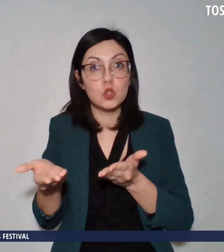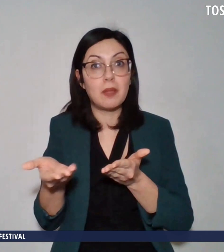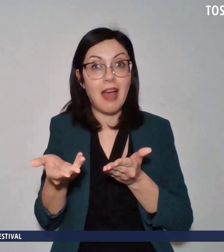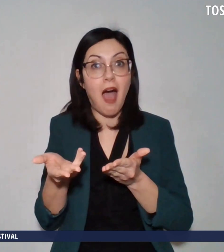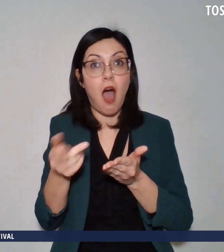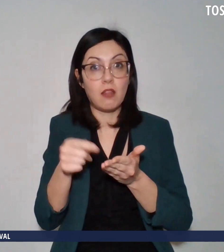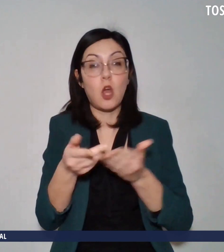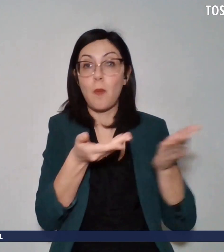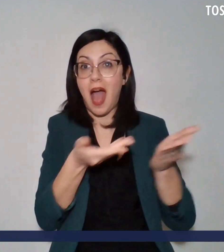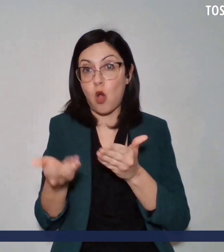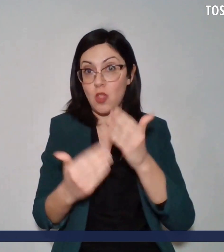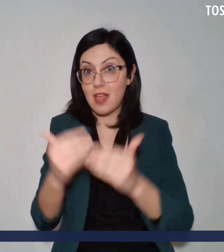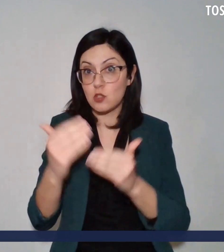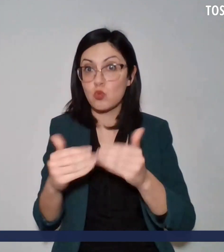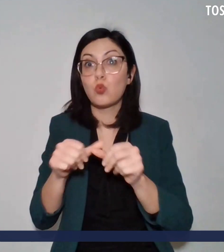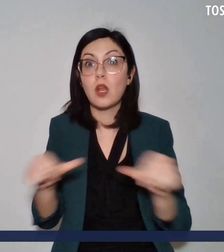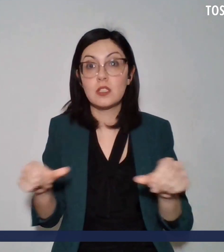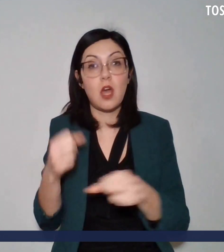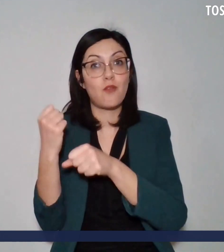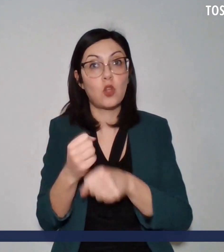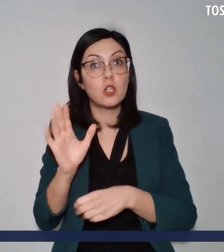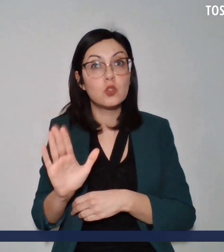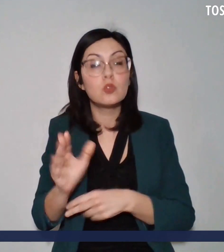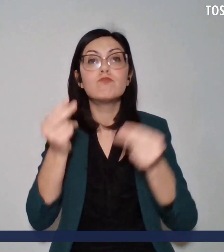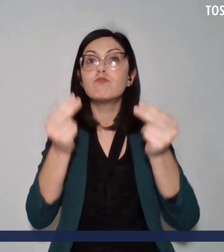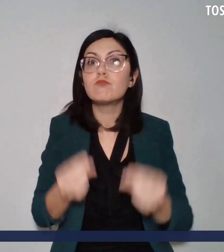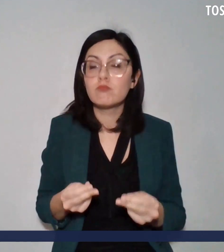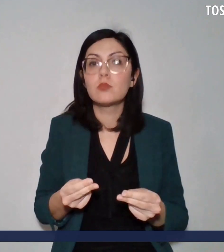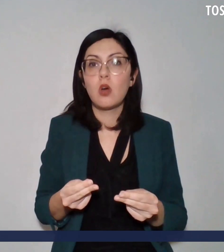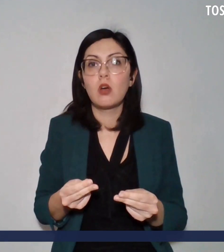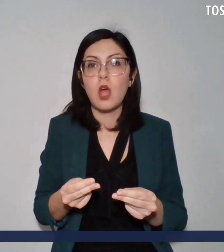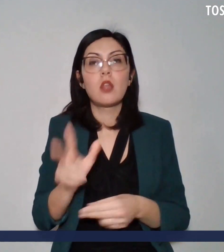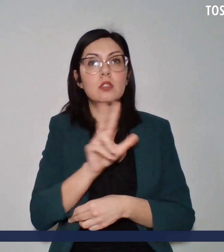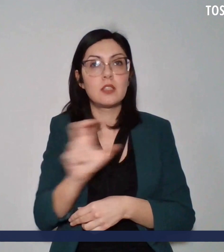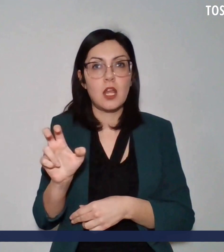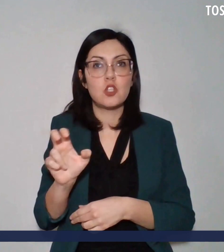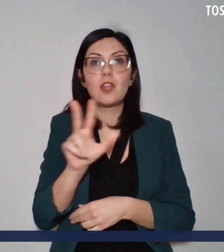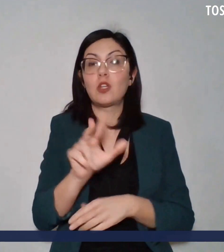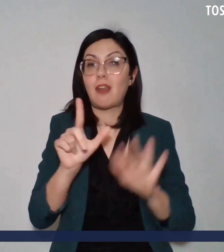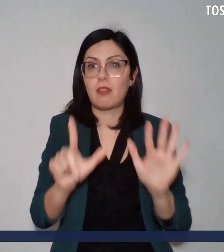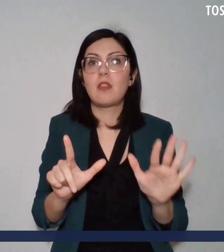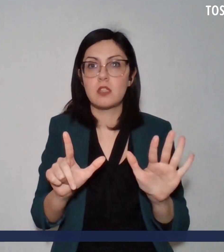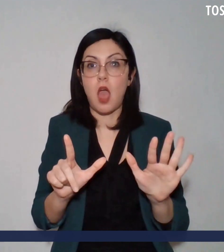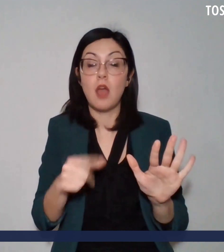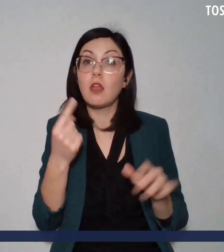residenziali della Fondazione e sono attualmente 337, di cui